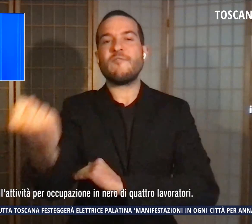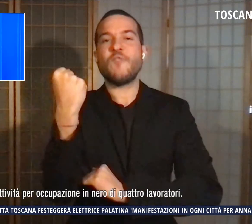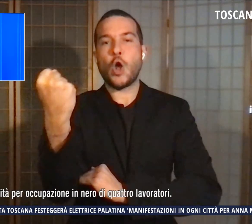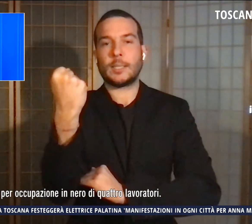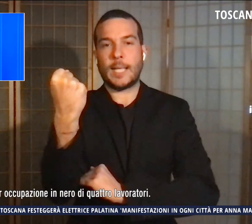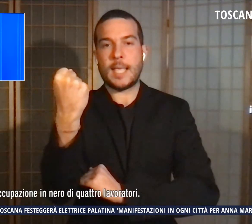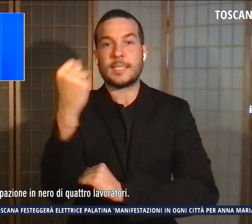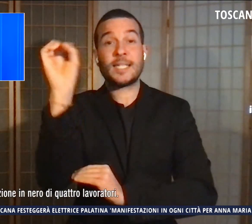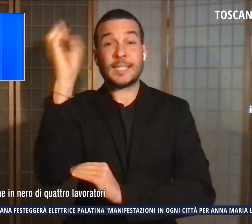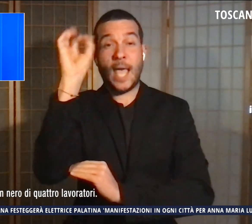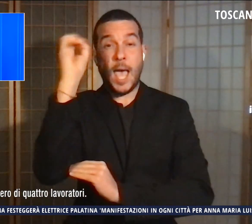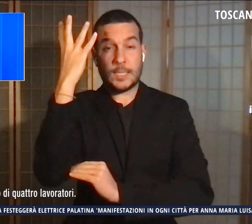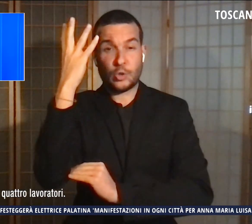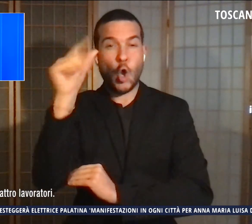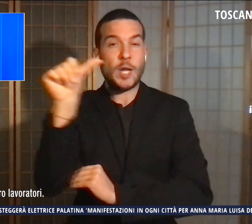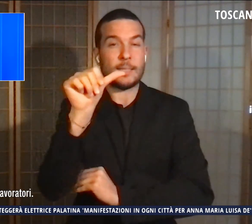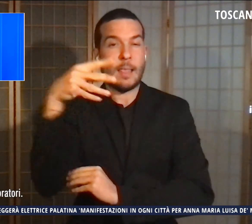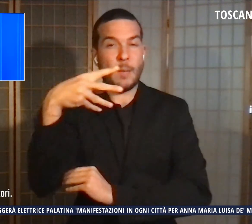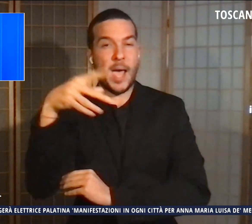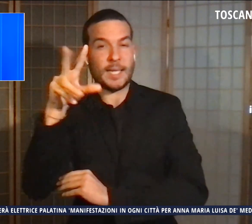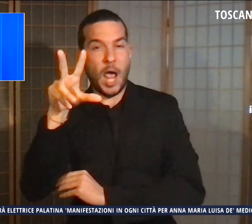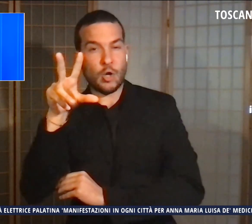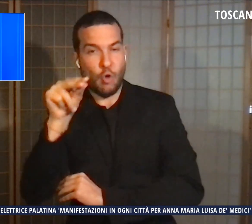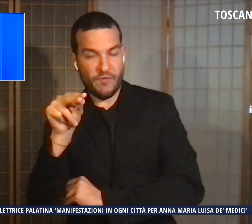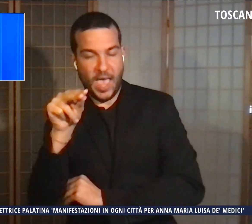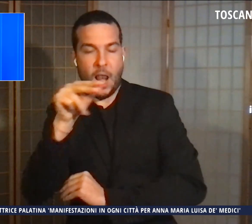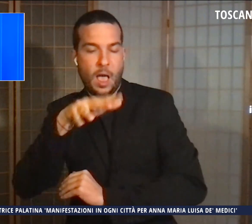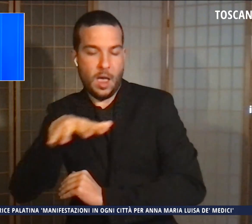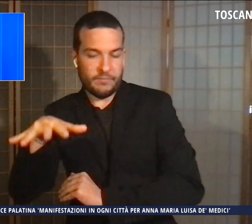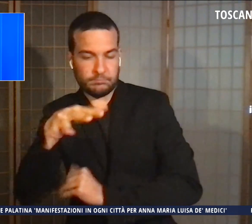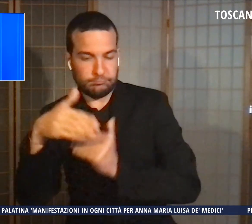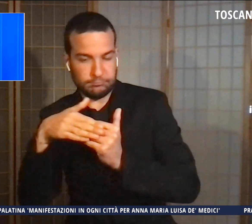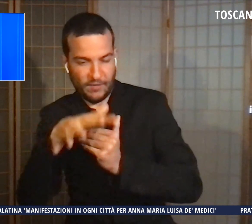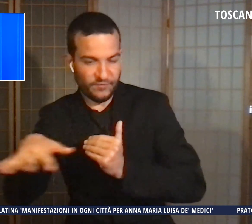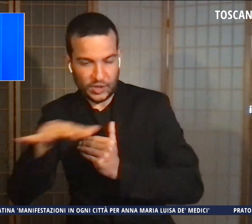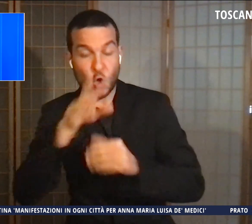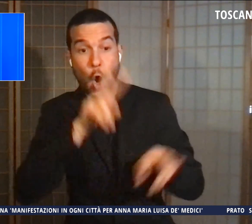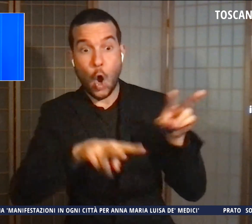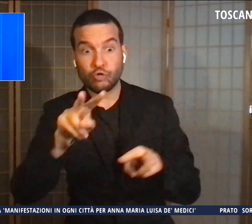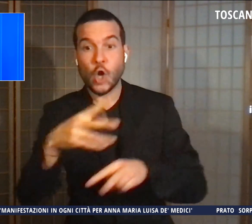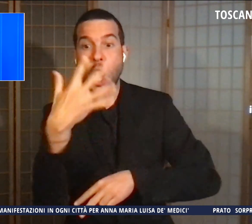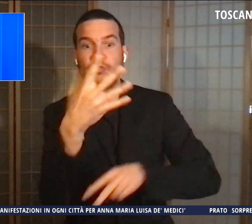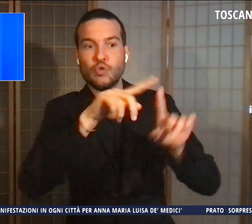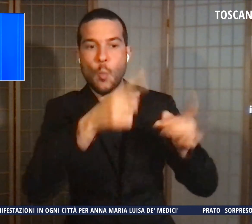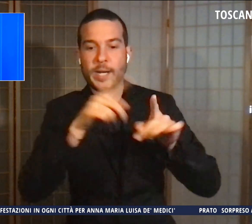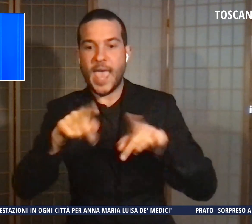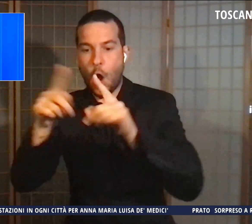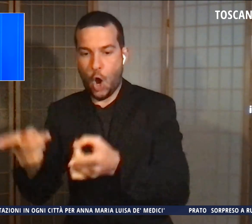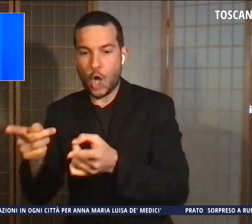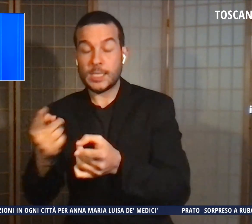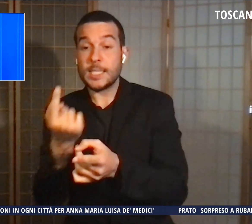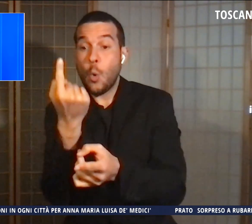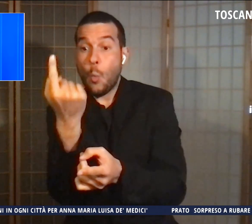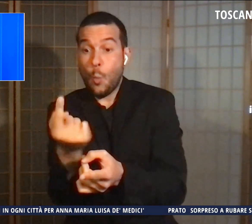Santa Maria Novella e dintorni. Controlli anche in cinque esercizi commerciali, uno dei quali in zona